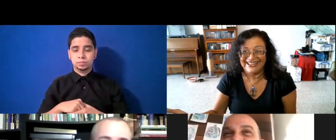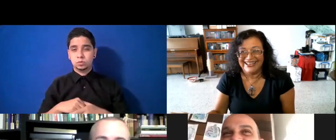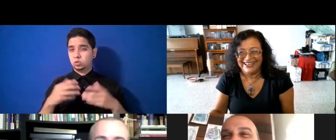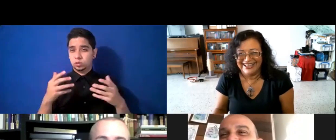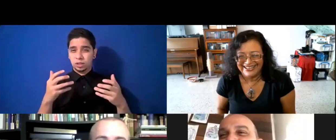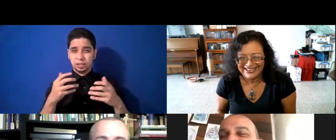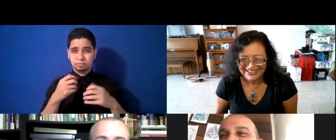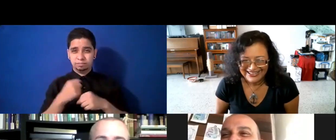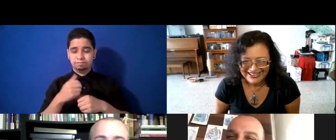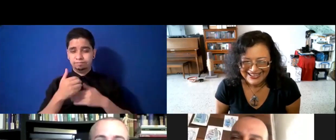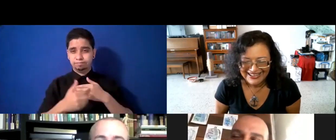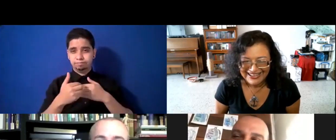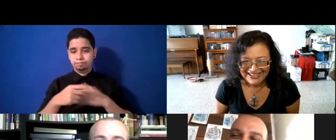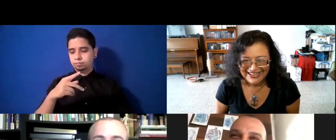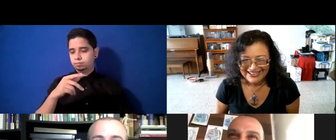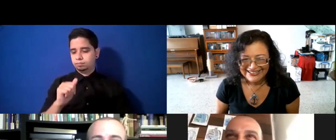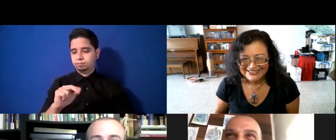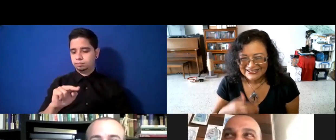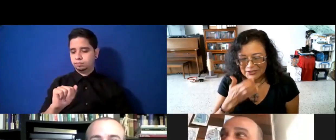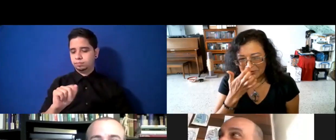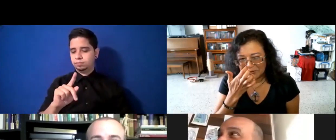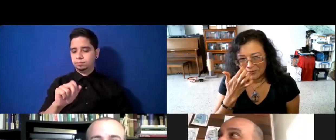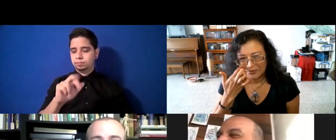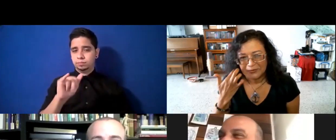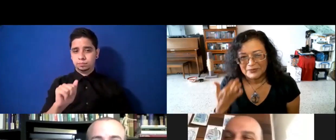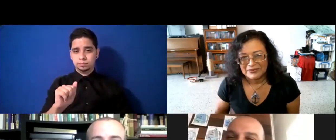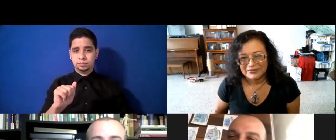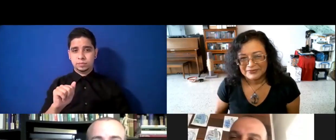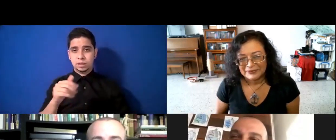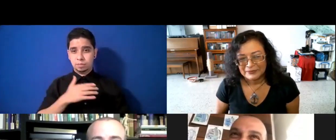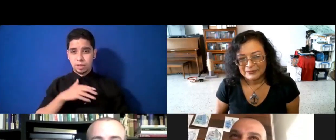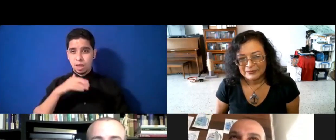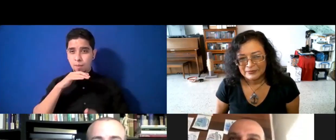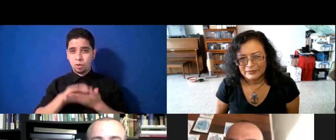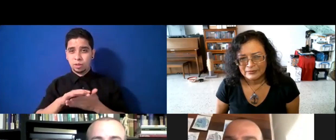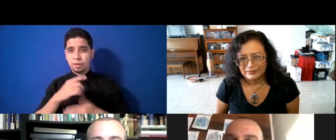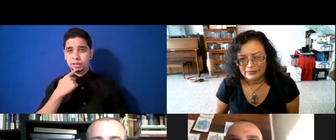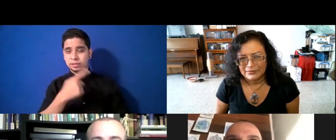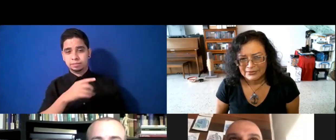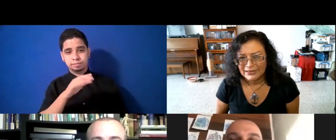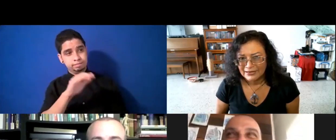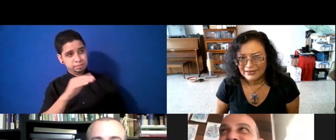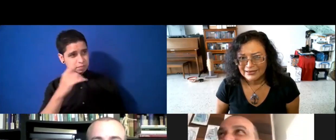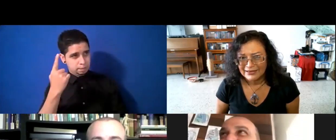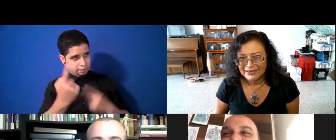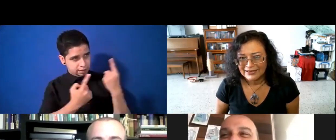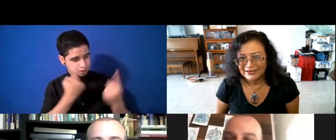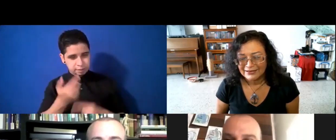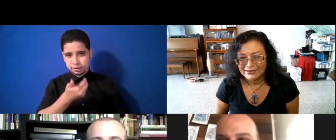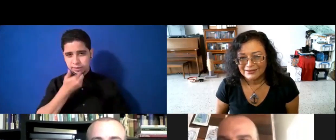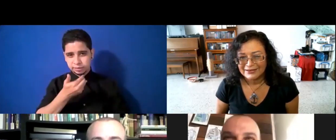Y entonces me voy y mi esposa a cada rato me decía, pero piénsalo, pizzería. Yo decía, pero es que pizzería,